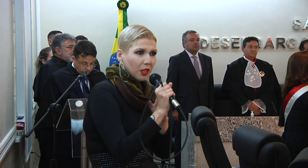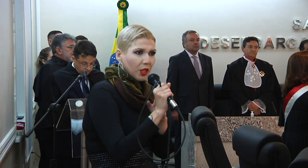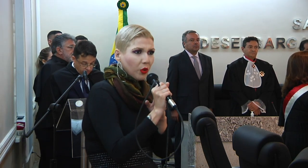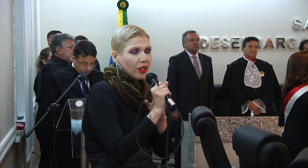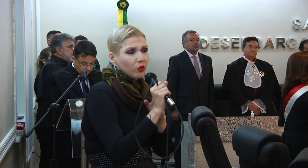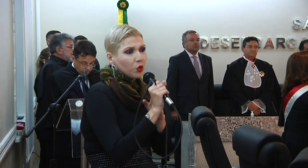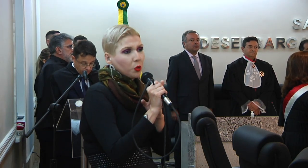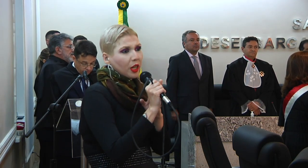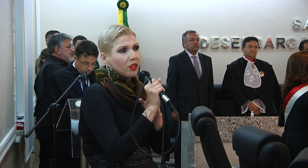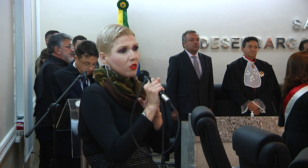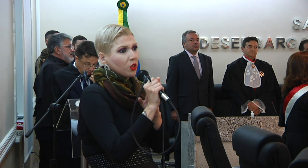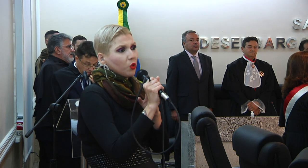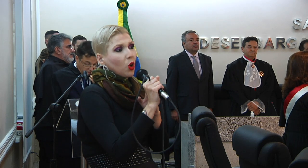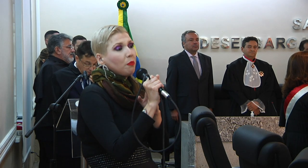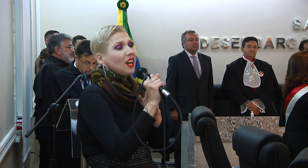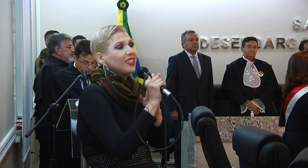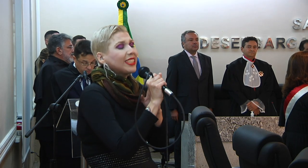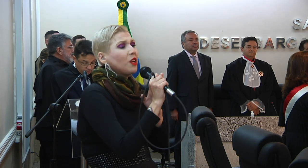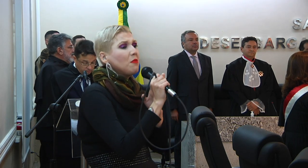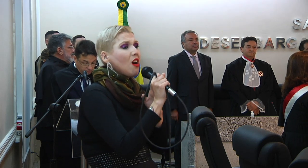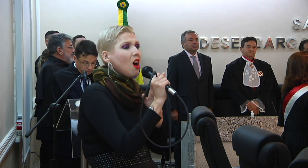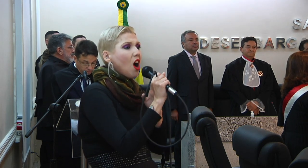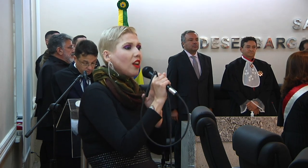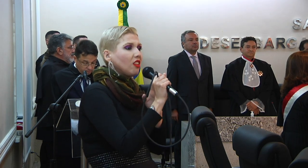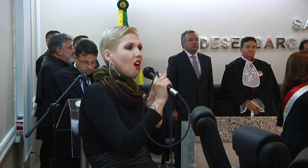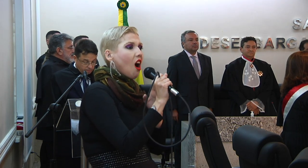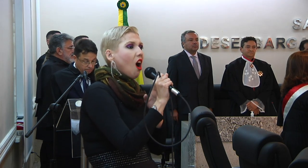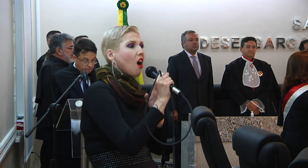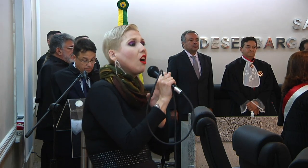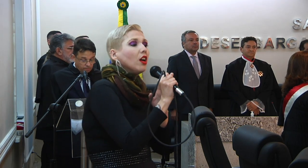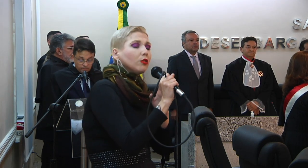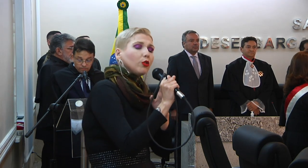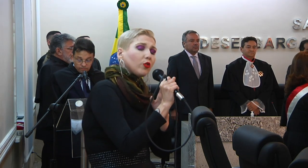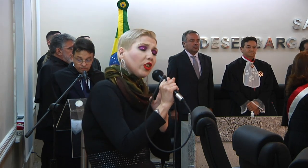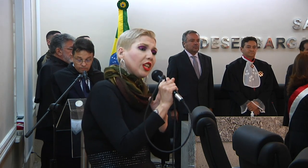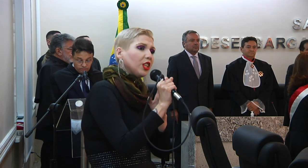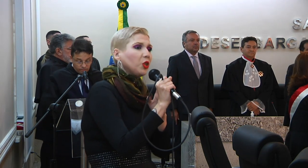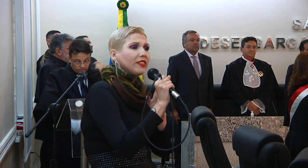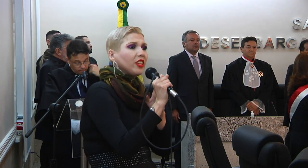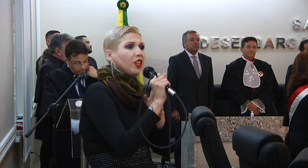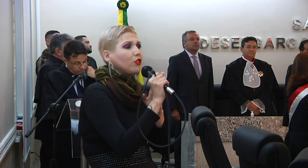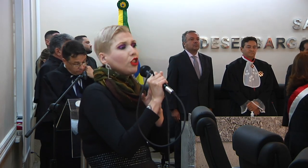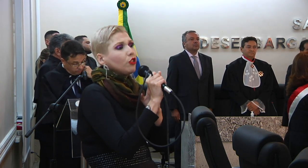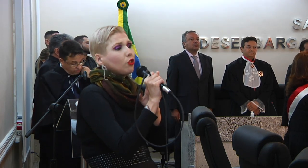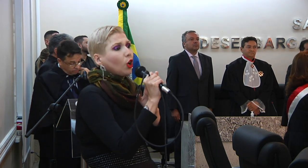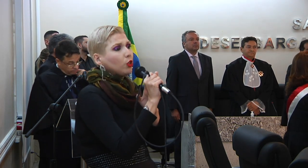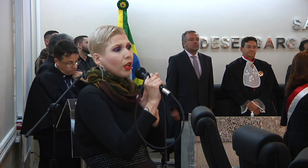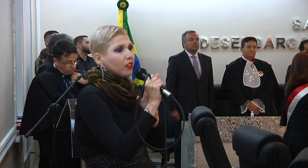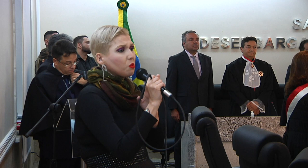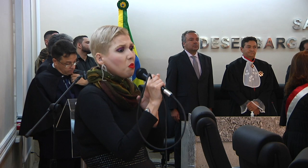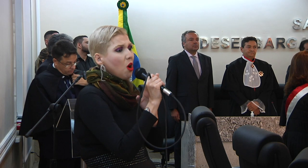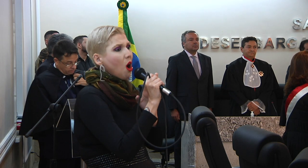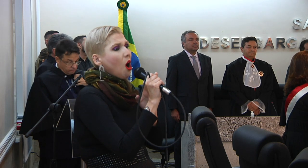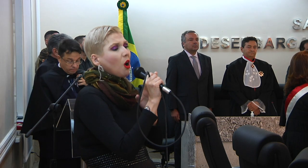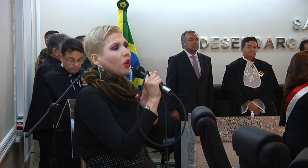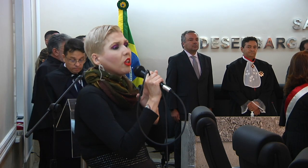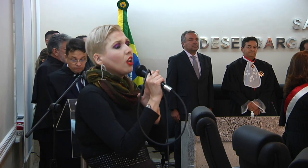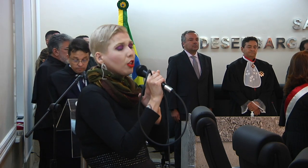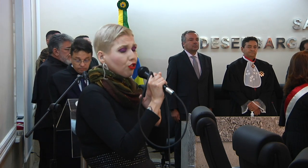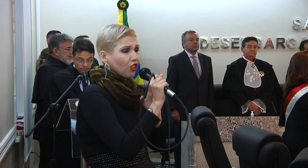outras mil, tu, Brasil, oh pátria amada dos filhos deste solo ex